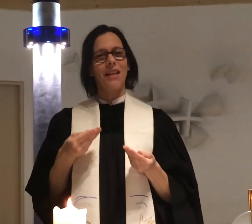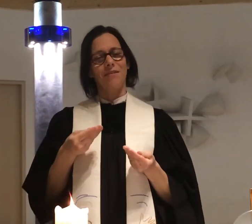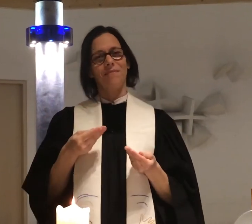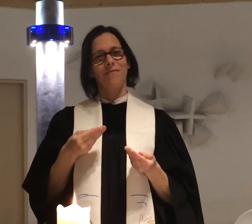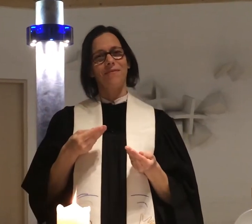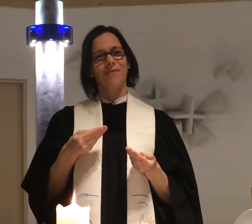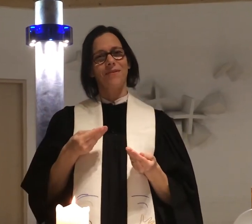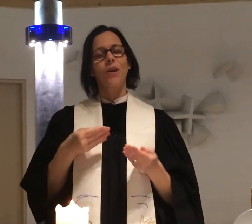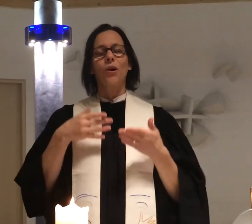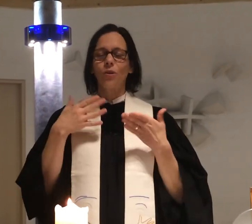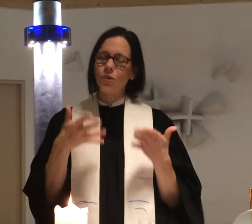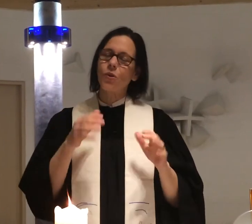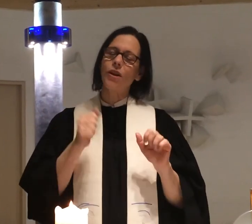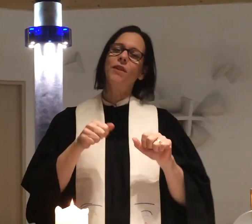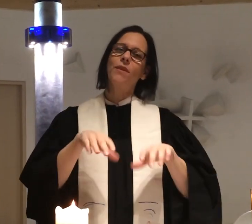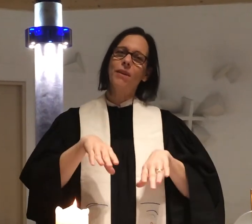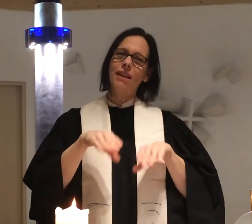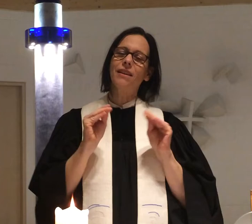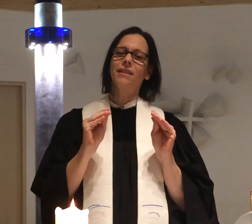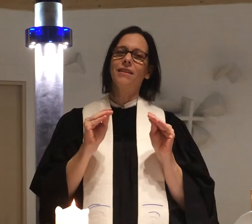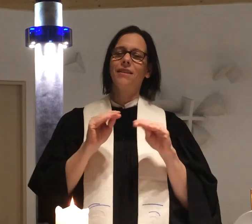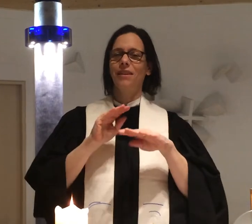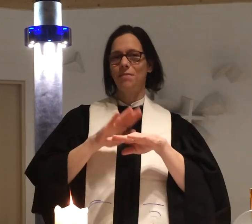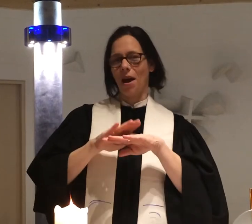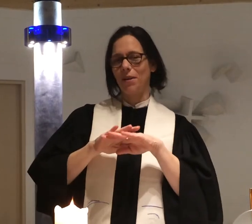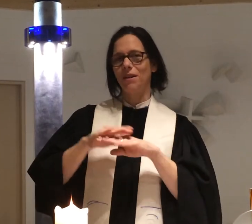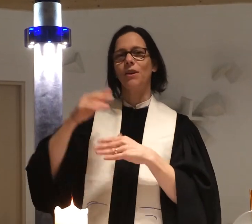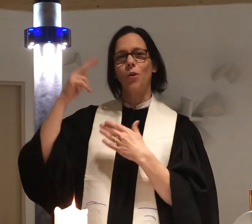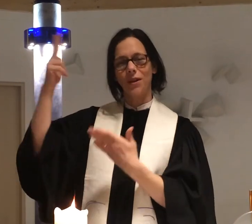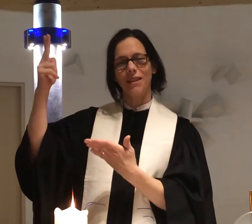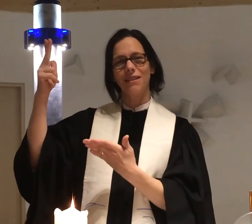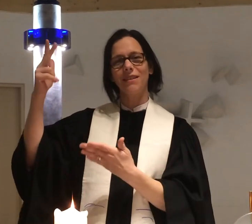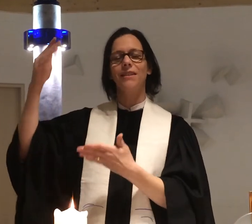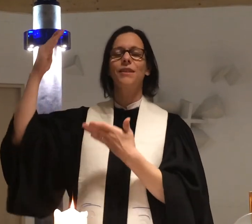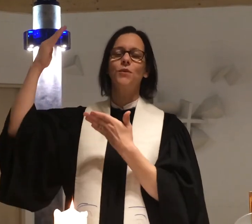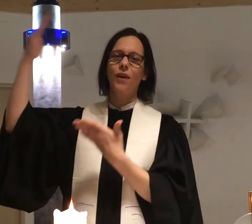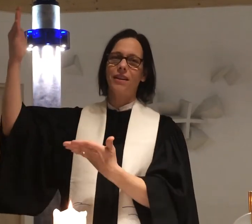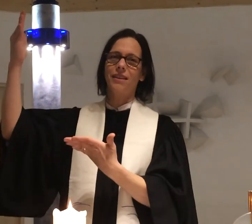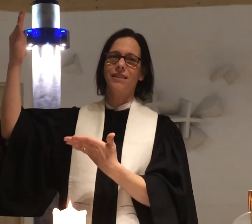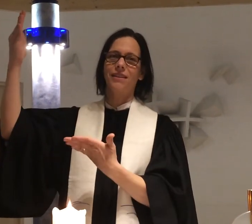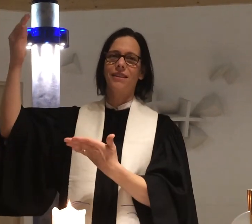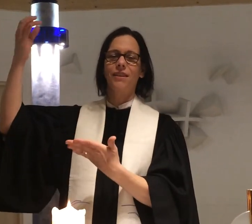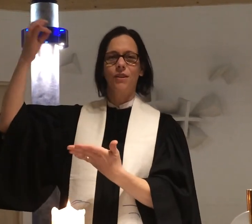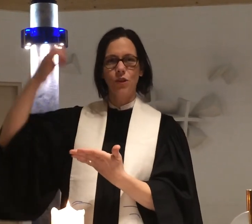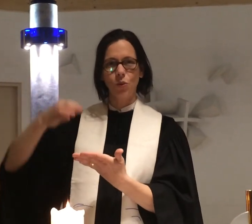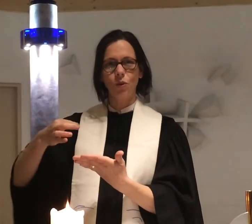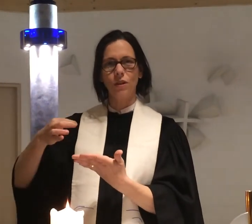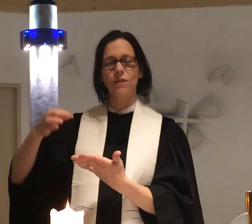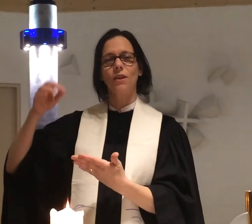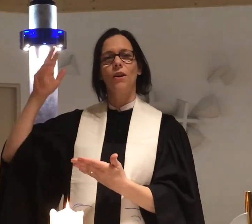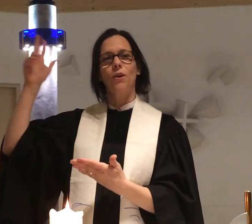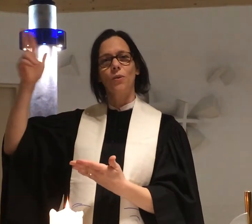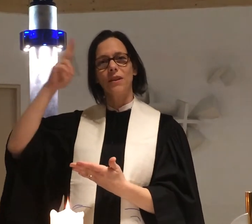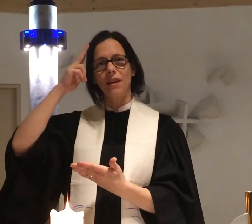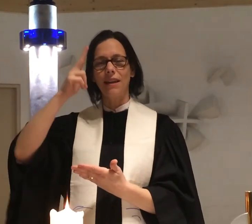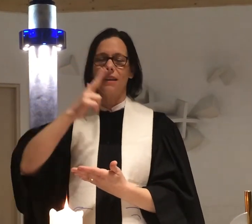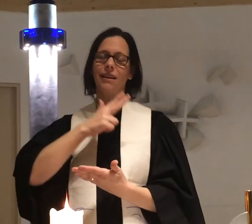ein. Und so können wir beginnen im Namen Gottes des Vaters, des Sohnes und des Heiligen